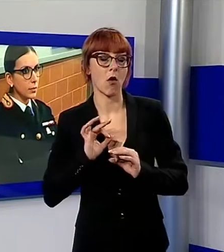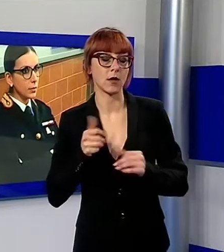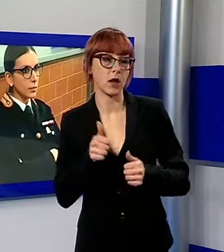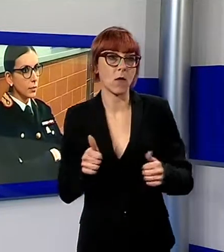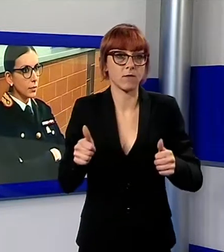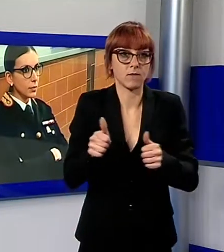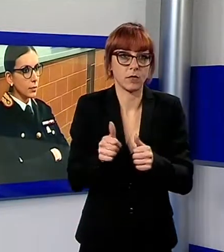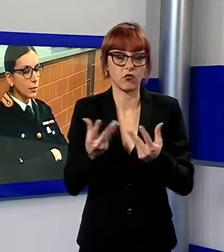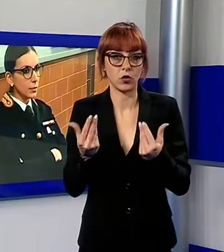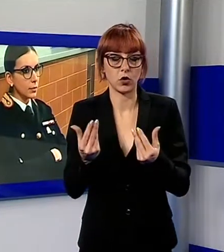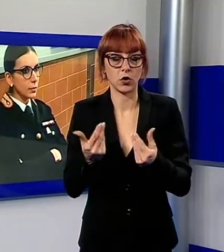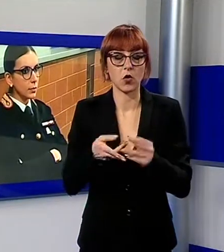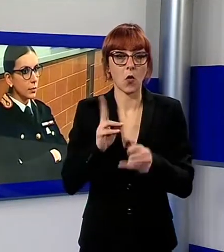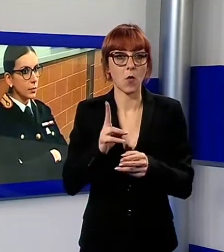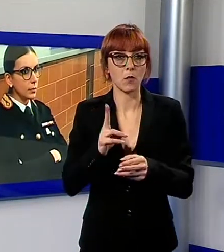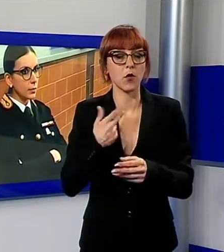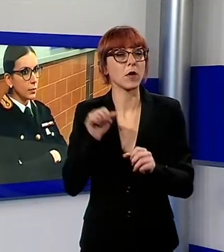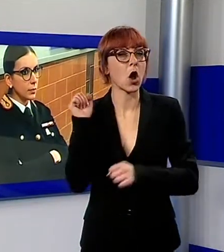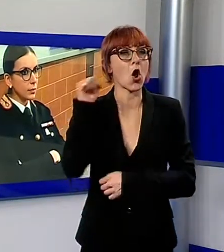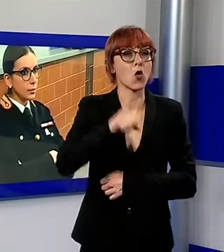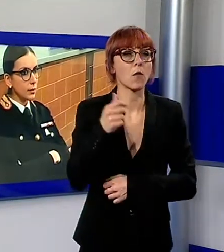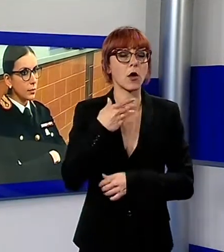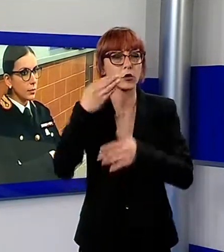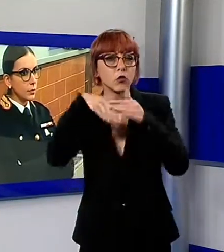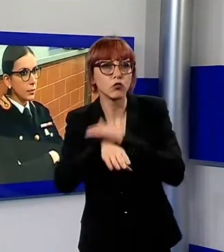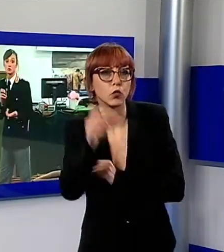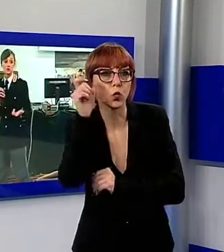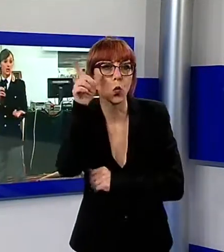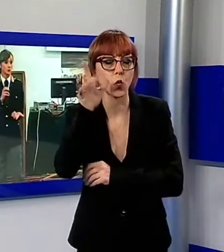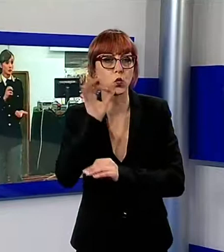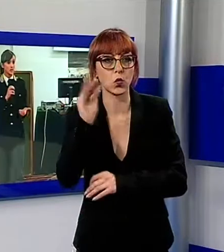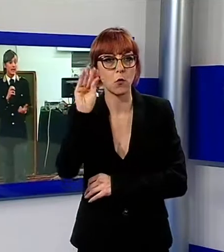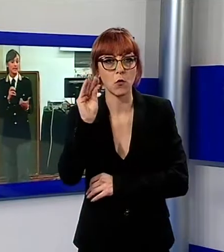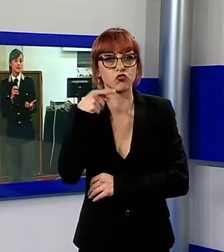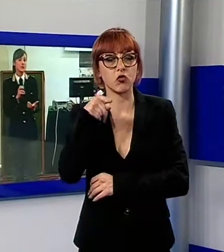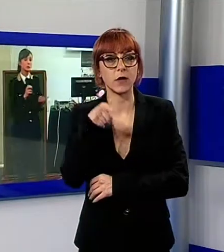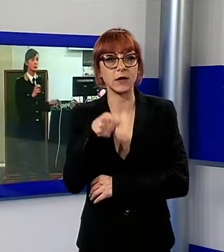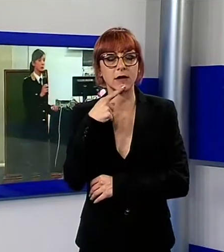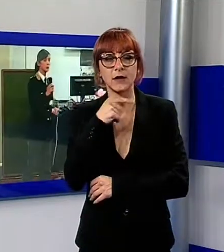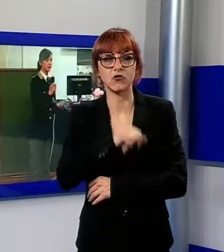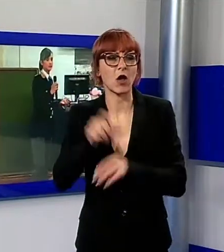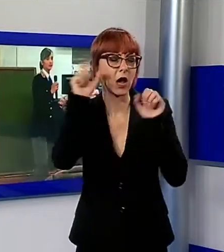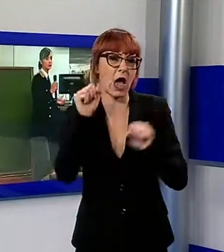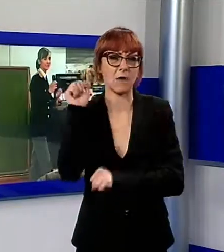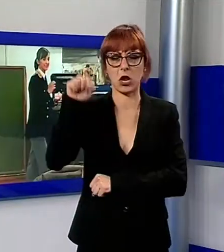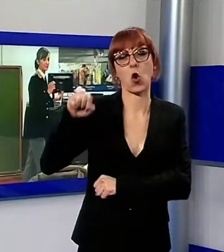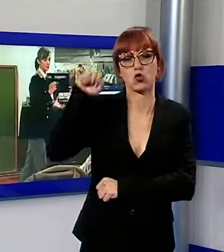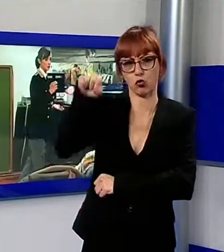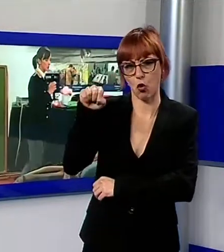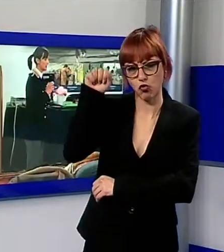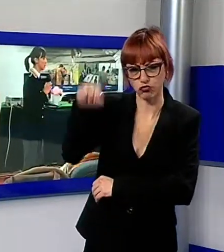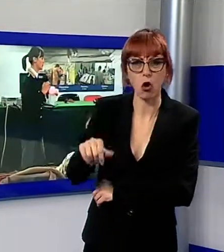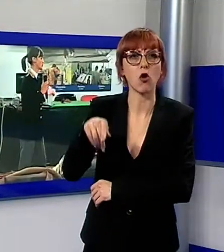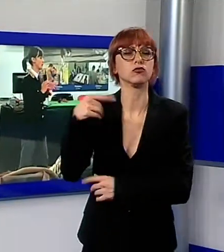quella subcultura, purtroppo non solo giovanile, che identifica polizie e carabinieri come oppressori e anche questo